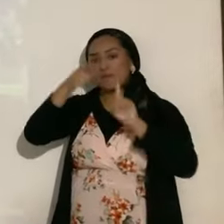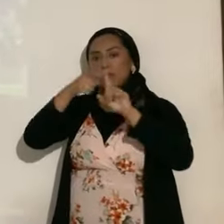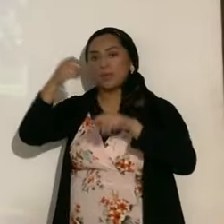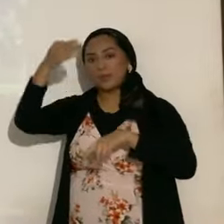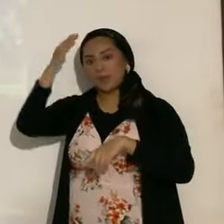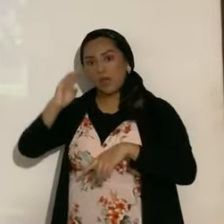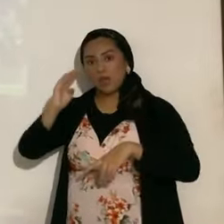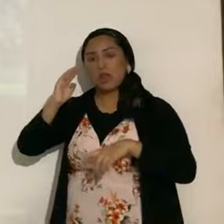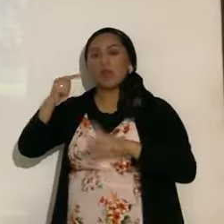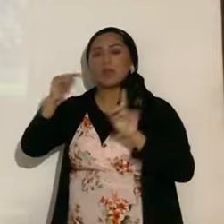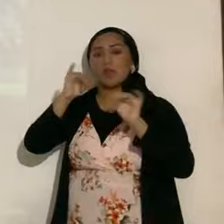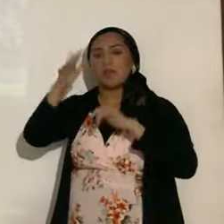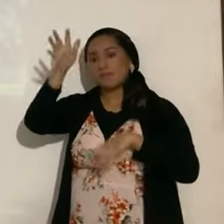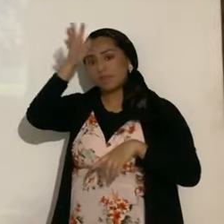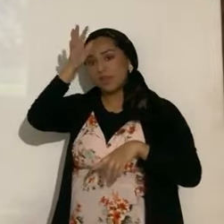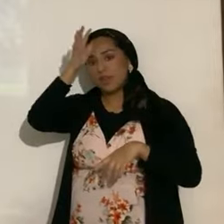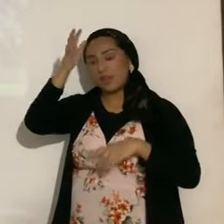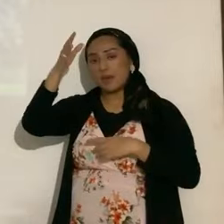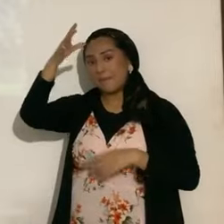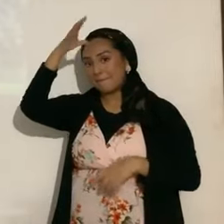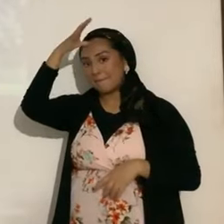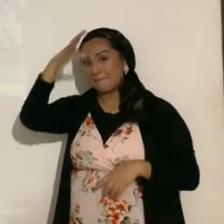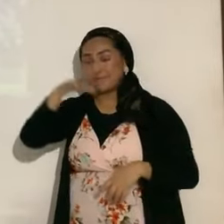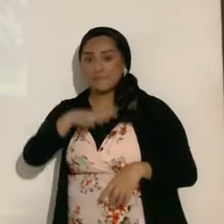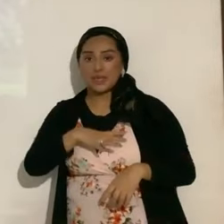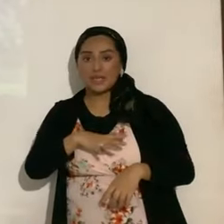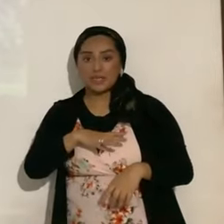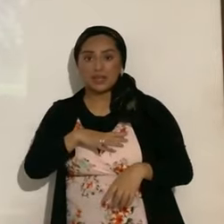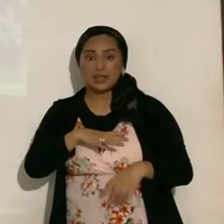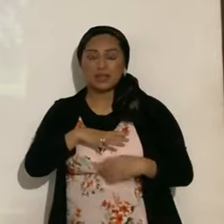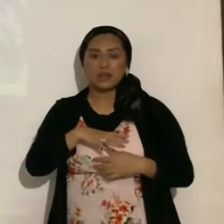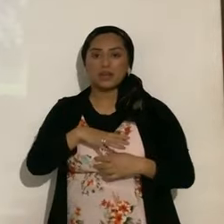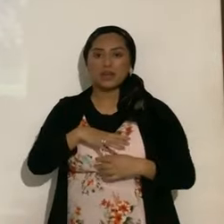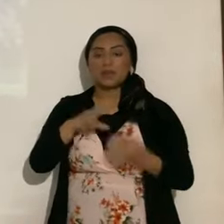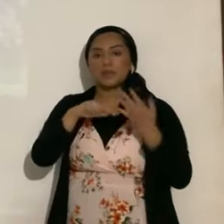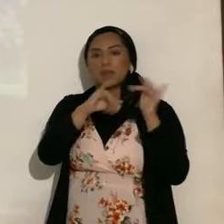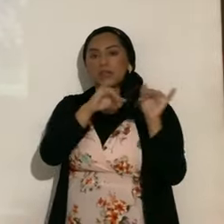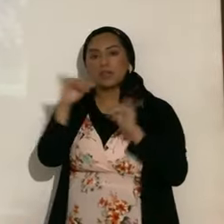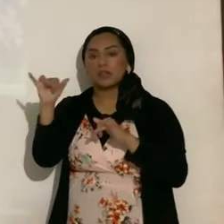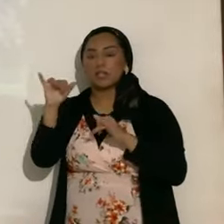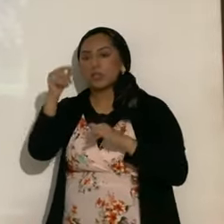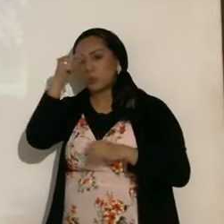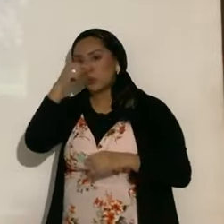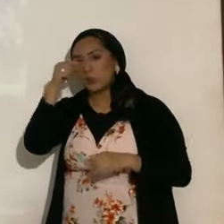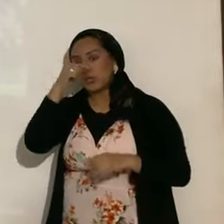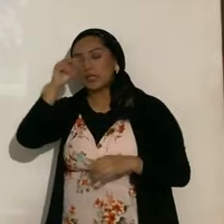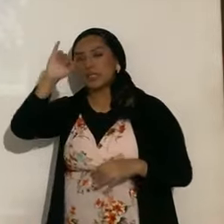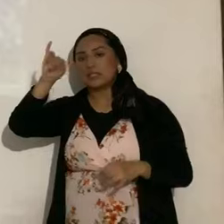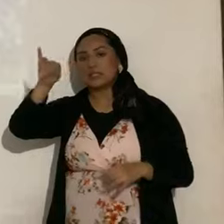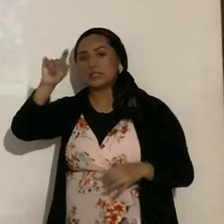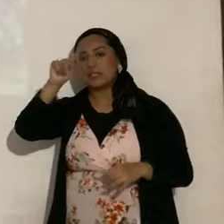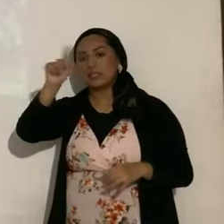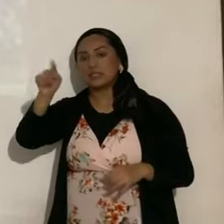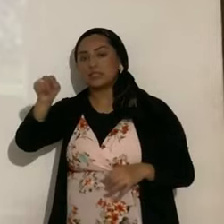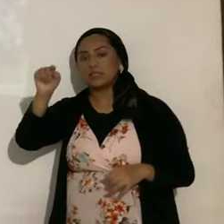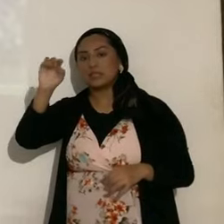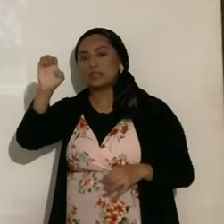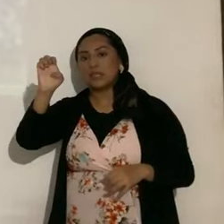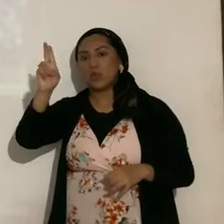hombres, y su equivalente en griego, Zeus, Deus, y por eso nosotros pronunciamos el nombre